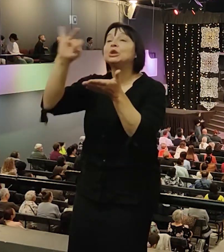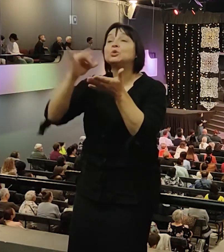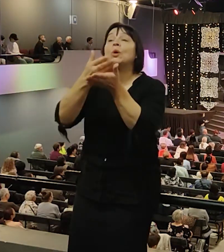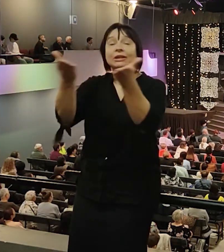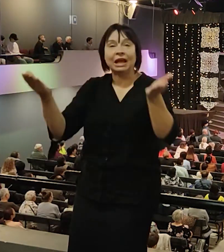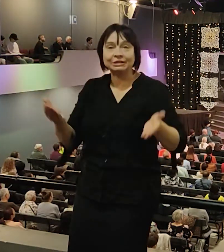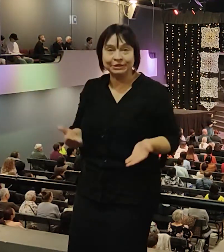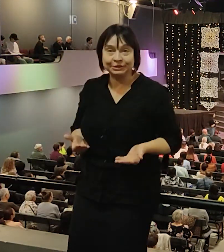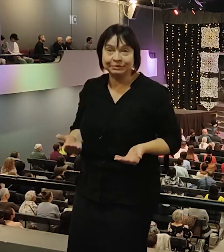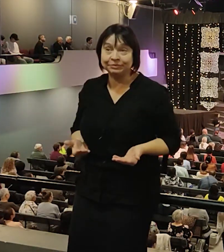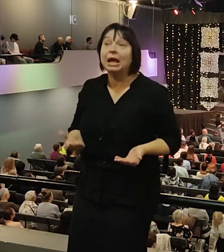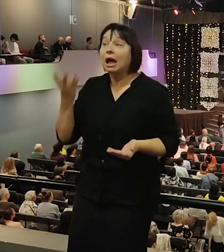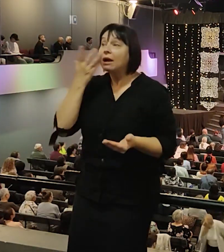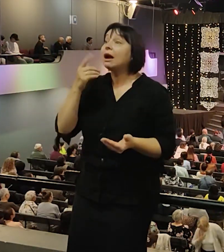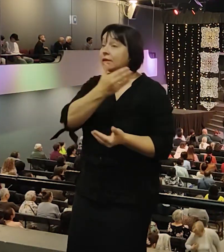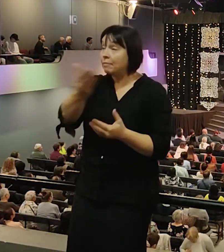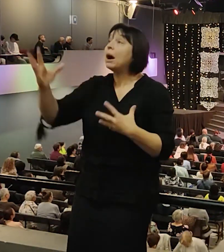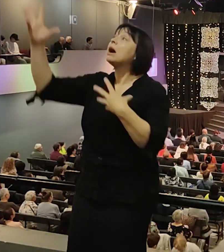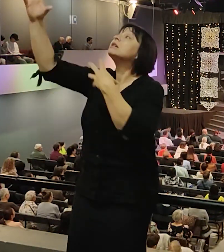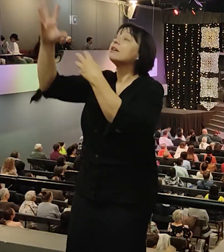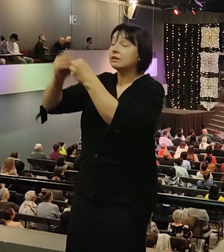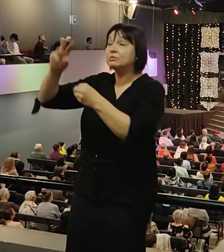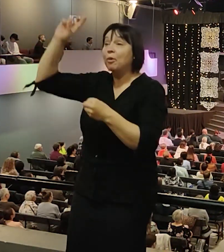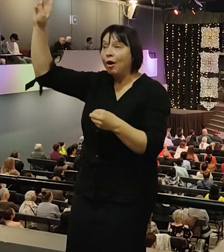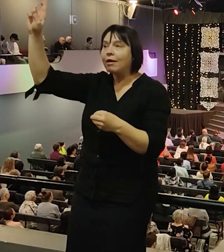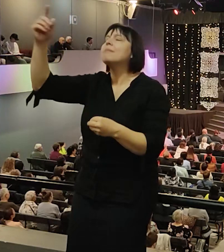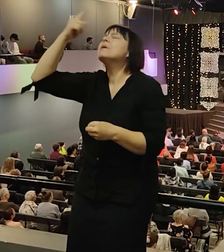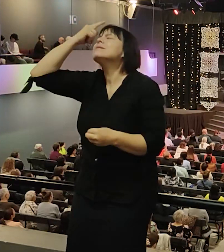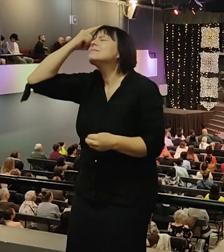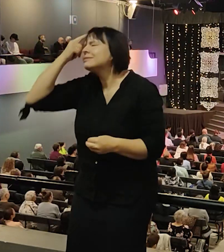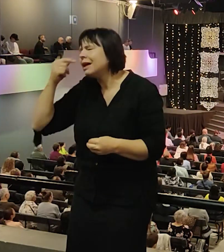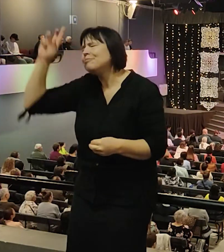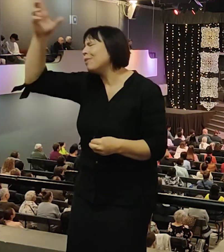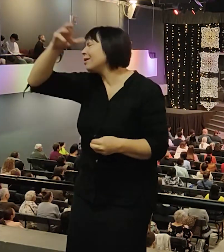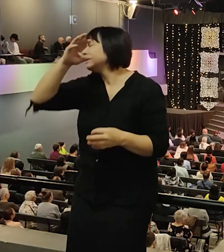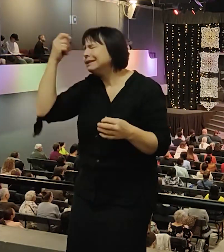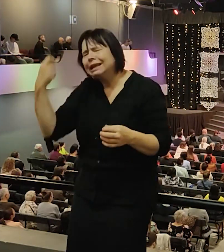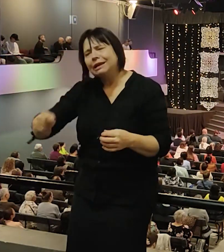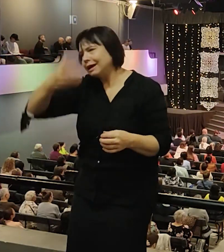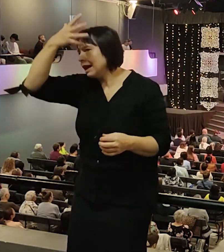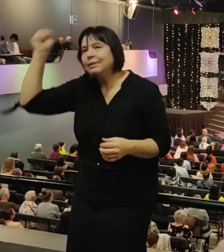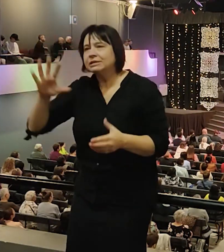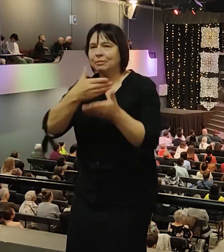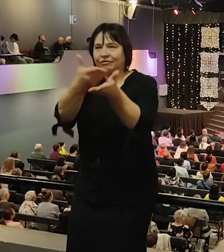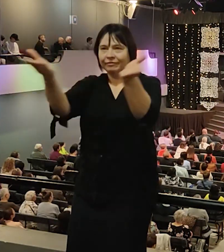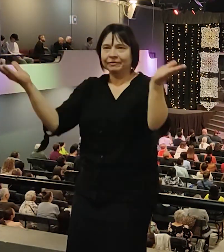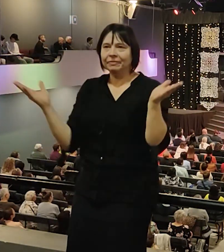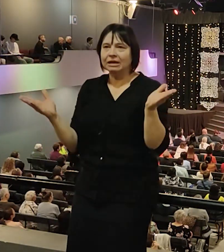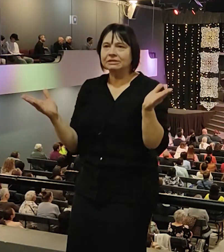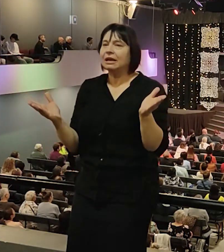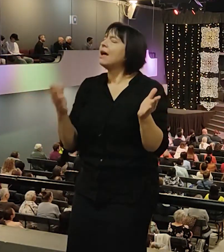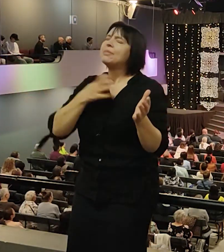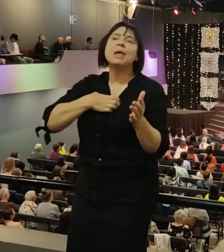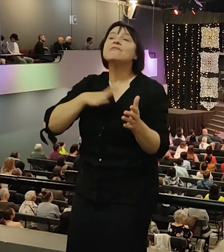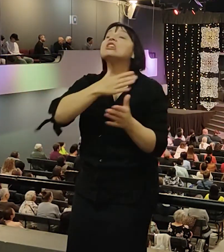Когда мы с Богом, мы знаем, что Он нас никогда не забывает. Независимо от